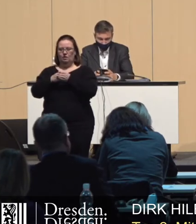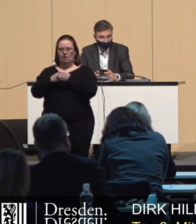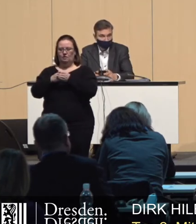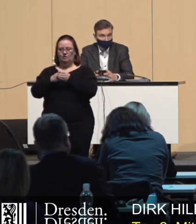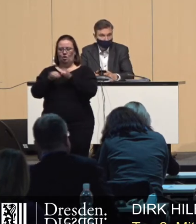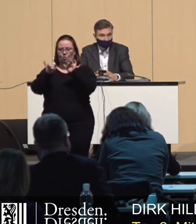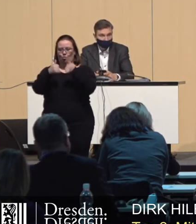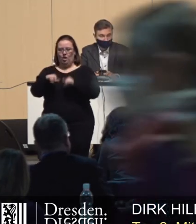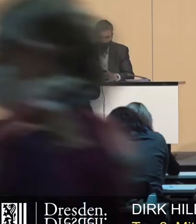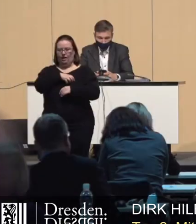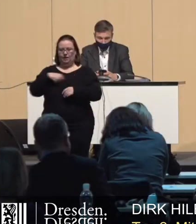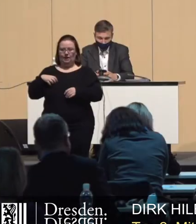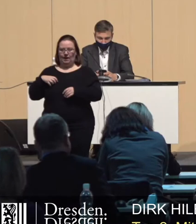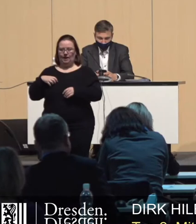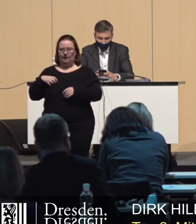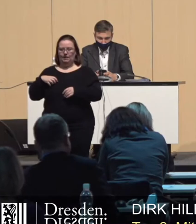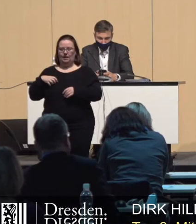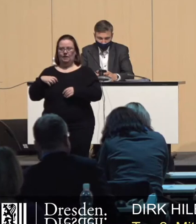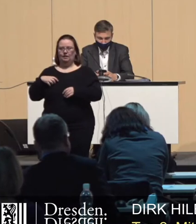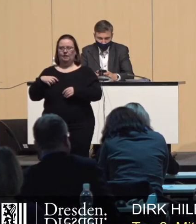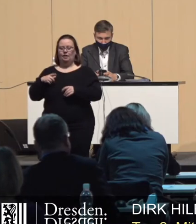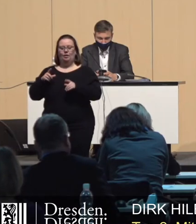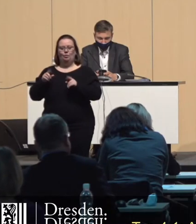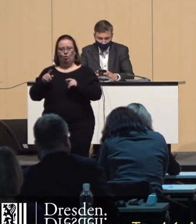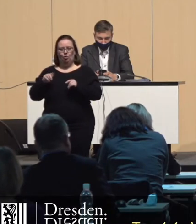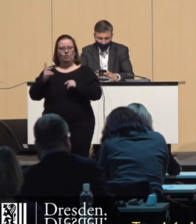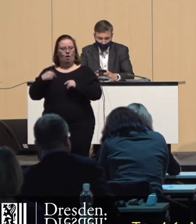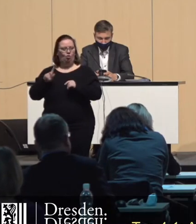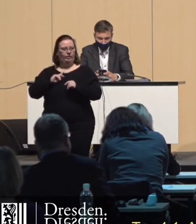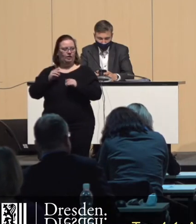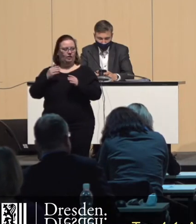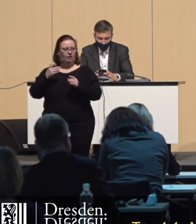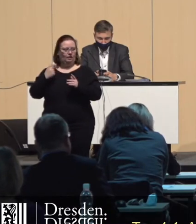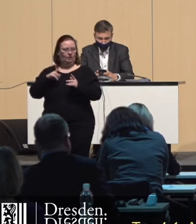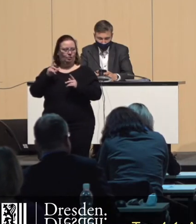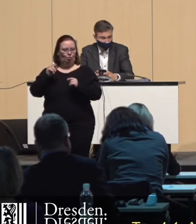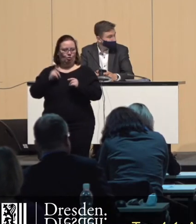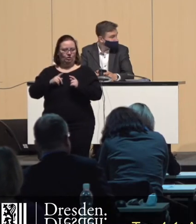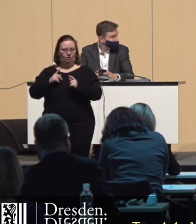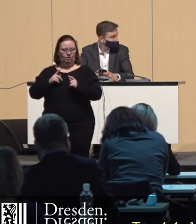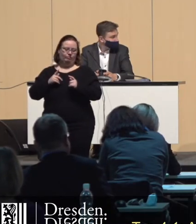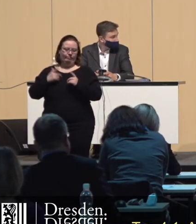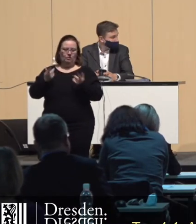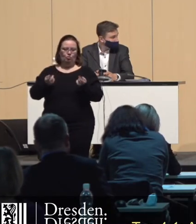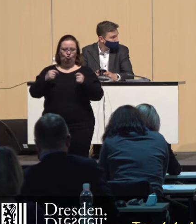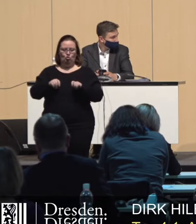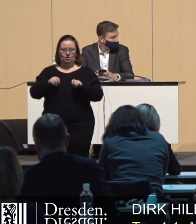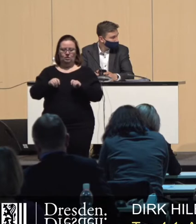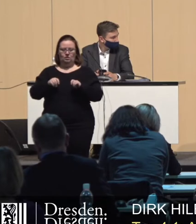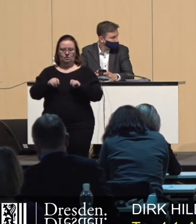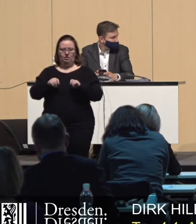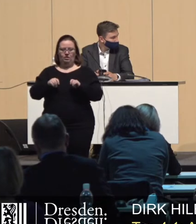Dresden. Hier hatte ich ja widersprechen müssen der Beschlussfassung